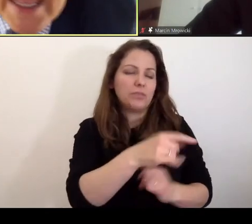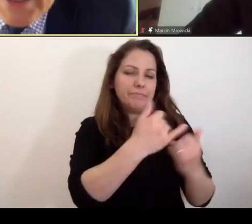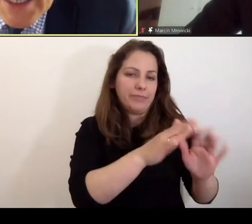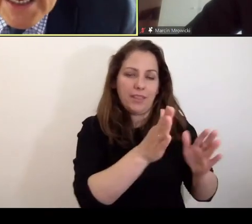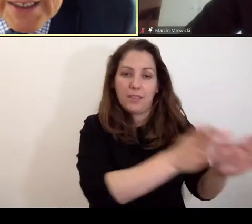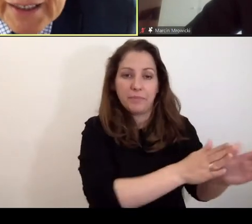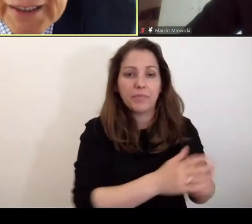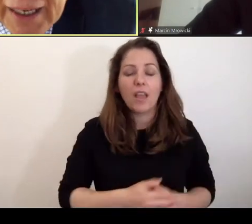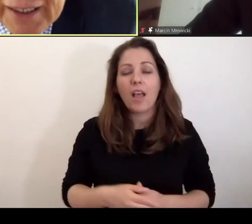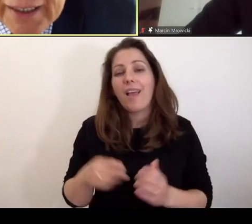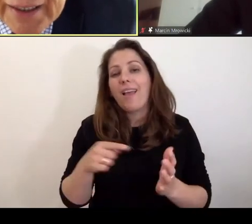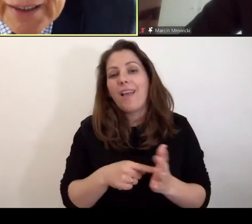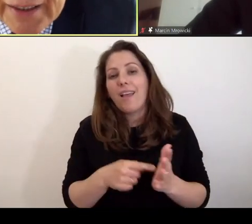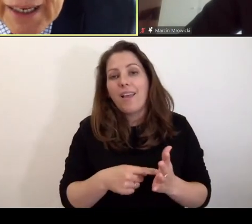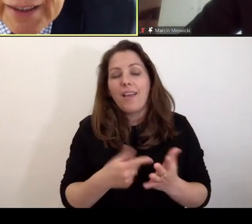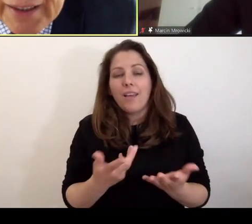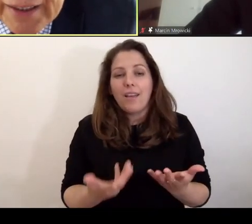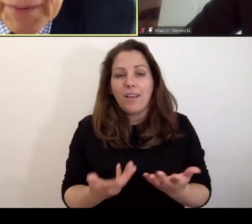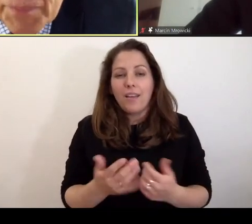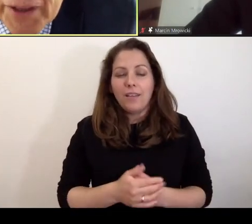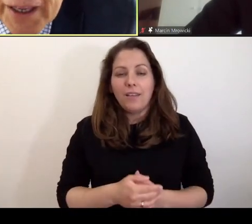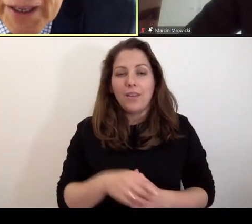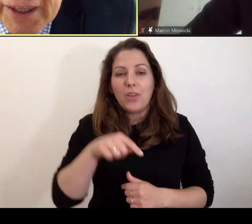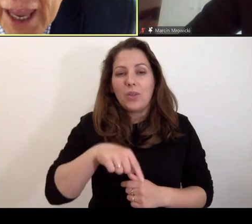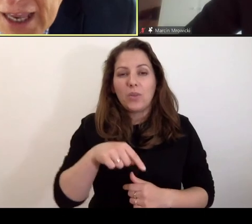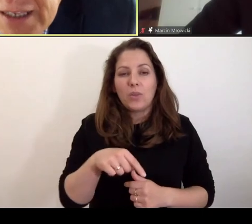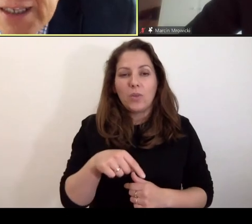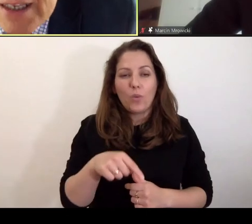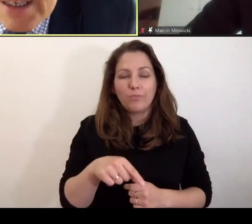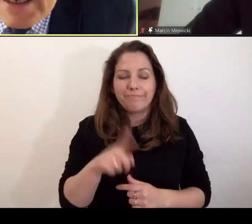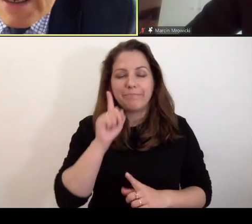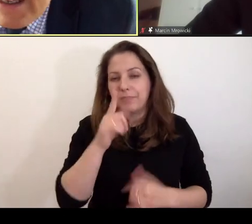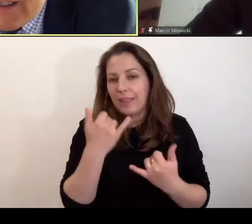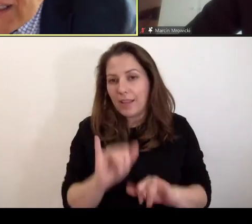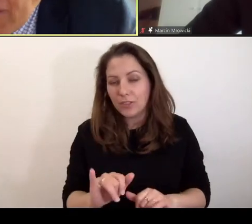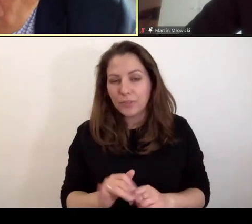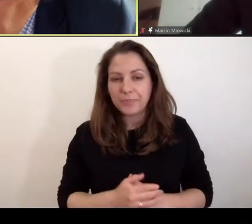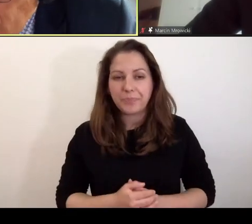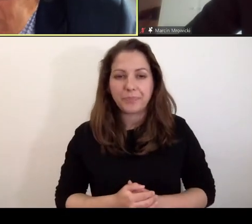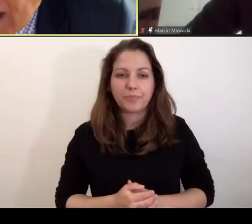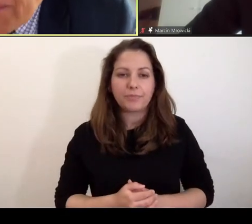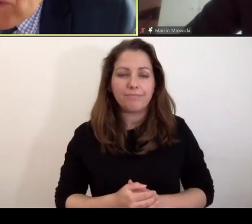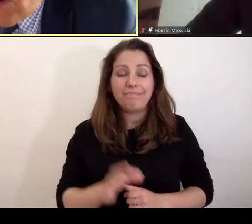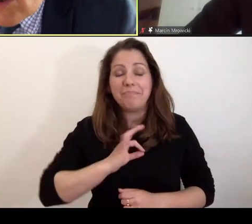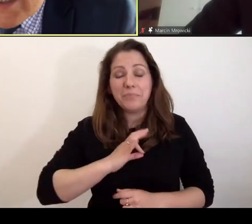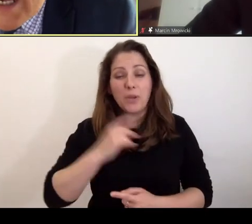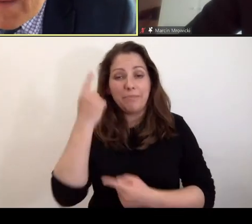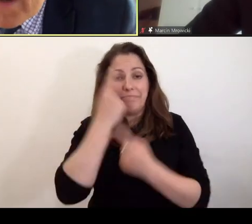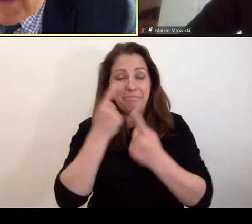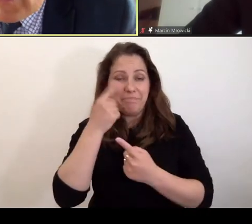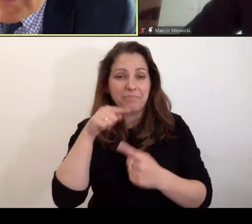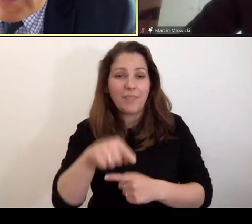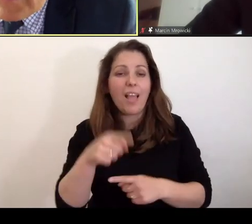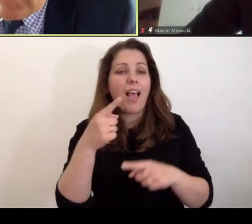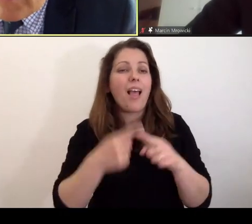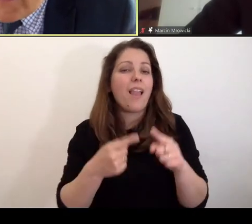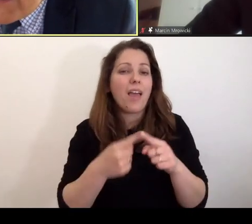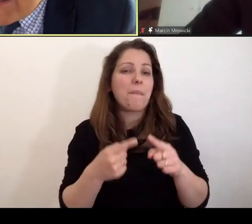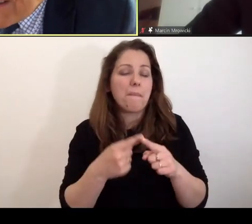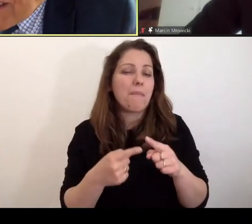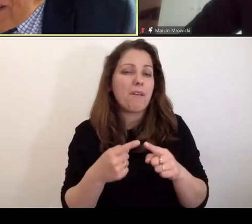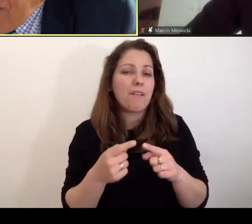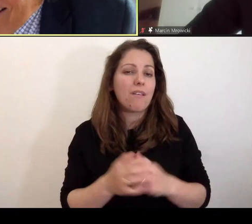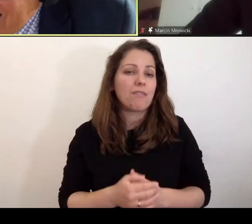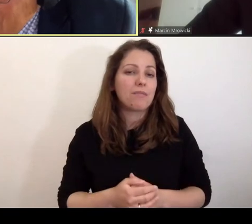No tutaj jednak tak nie jest i moim zdaniem to jest element, który